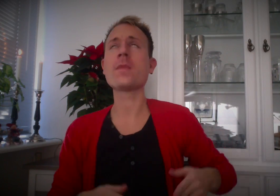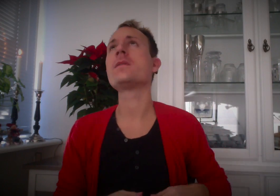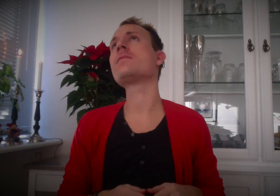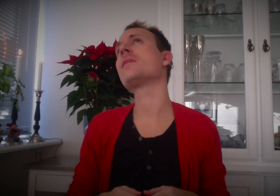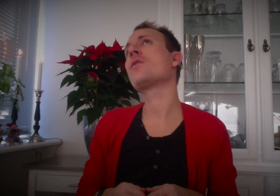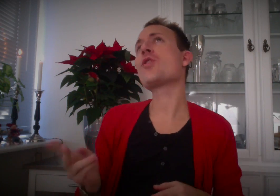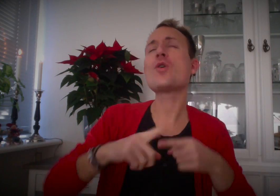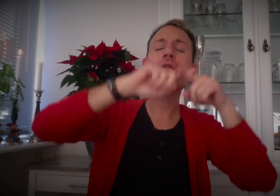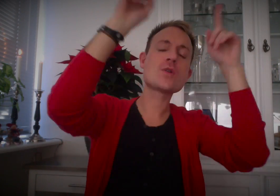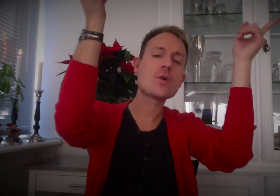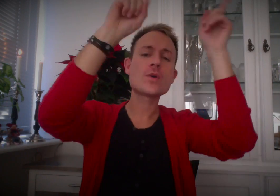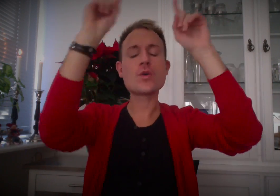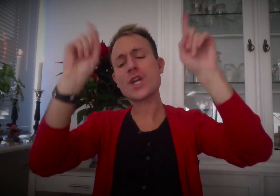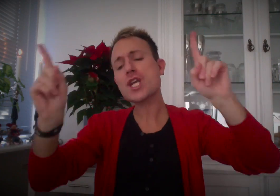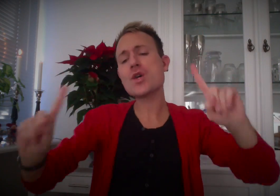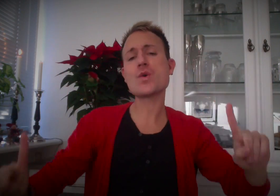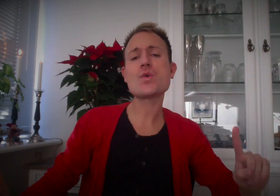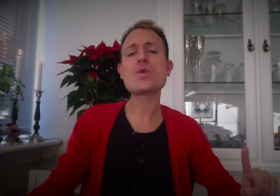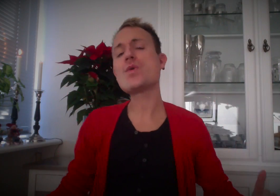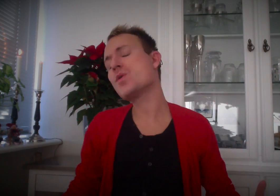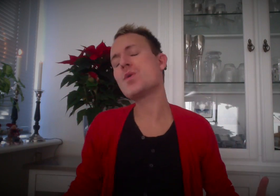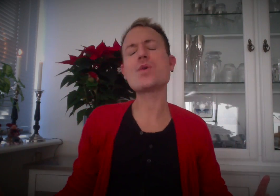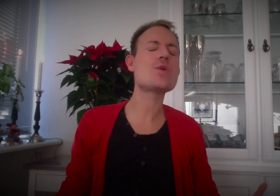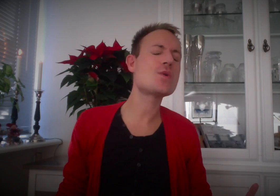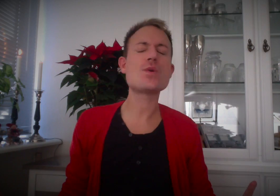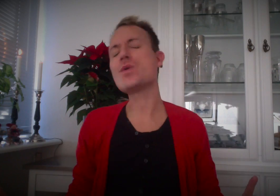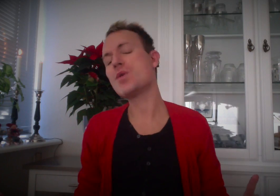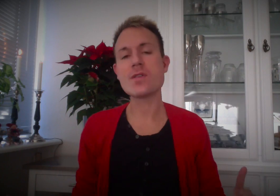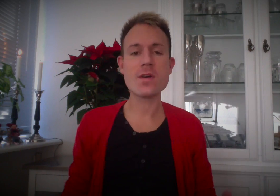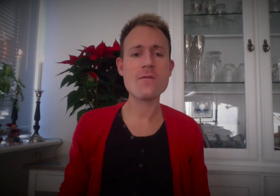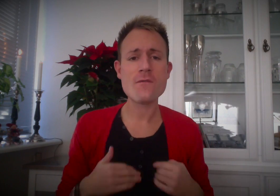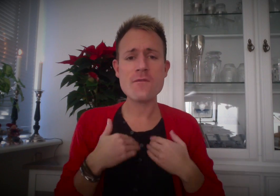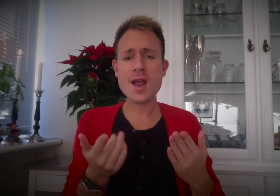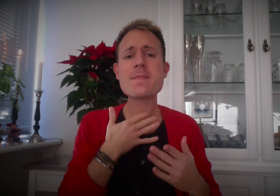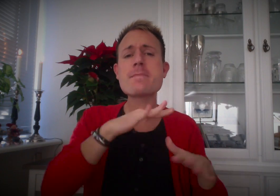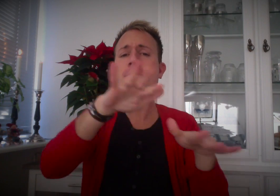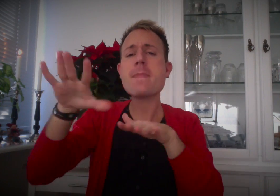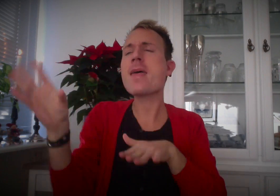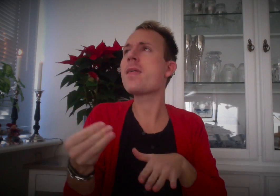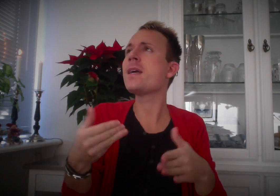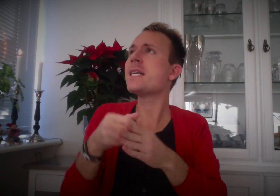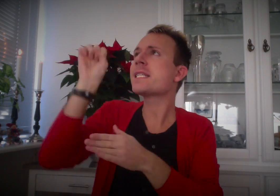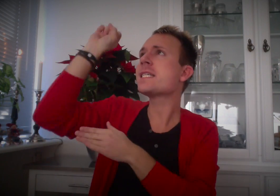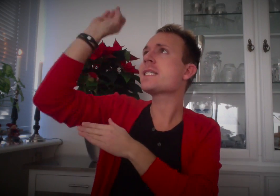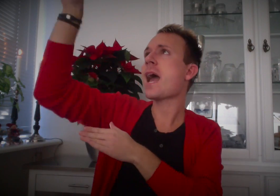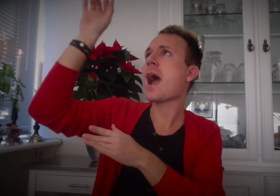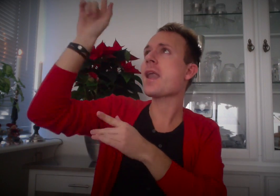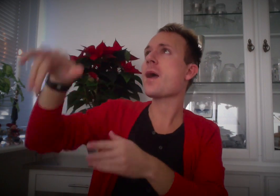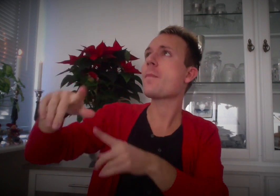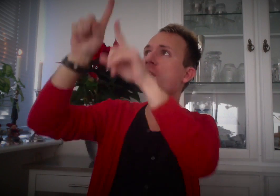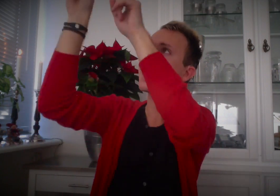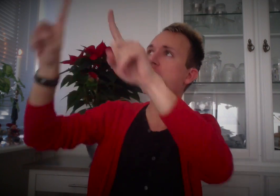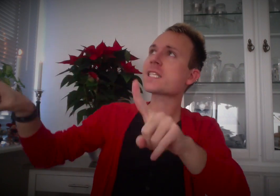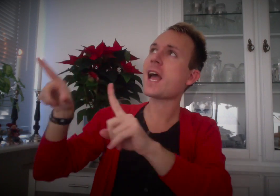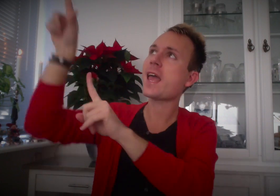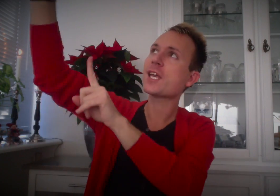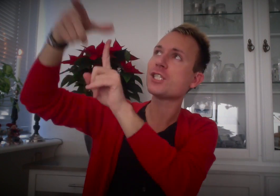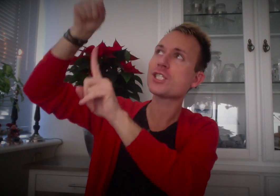op Nu er det jul, stemningen er Så stjernen på træden står